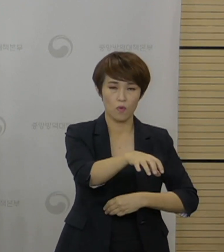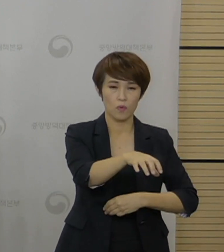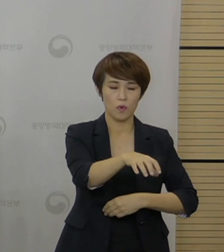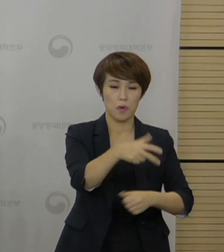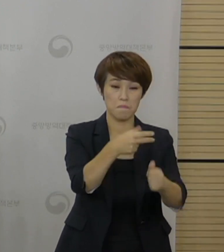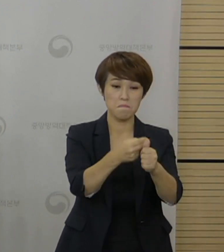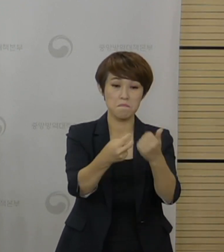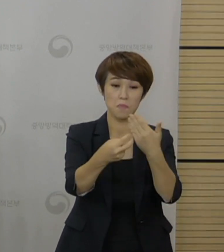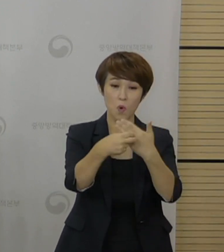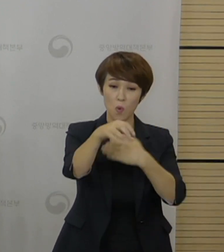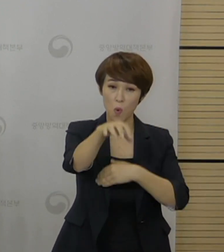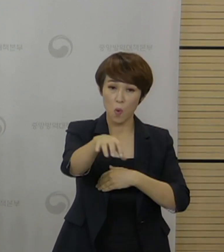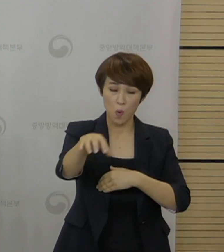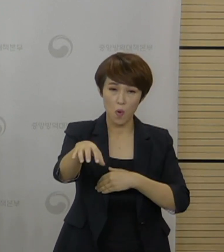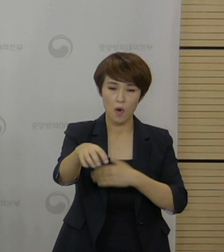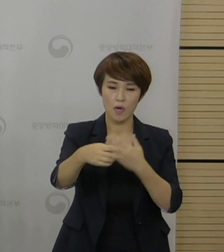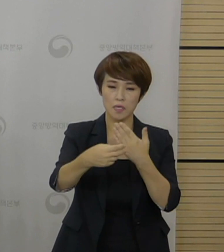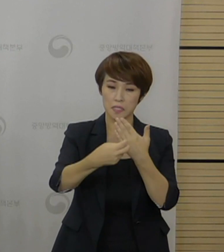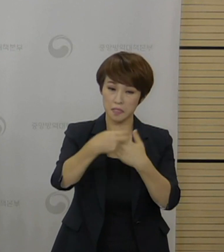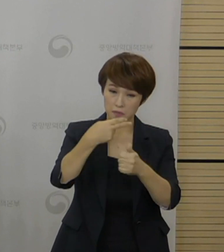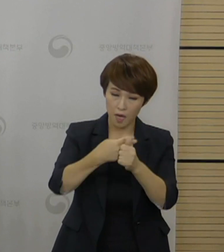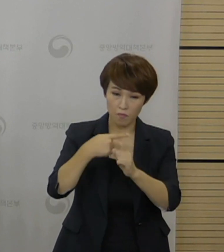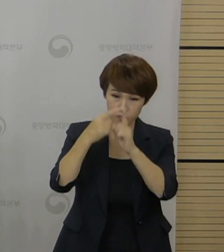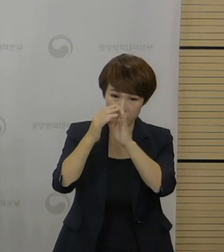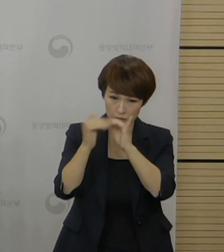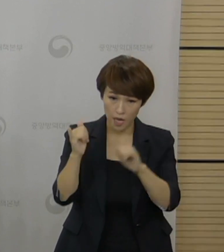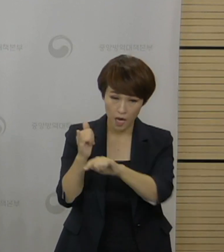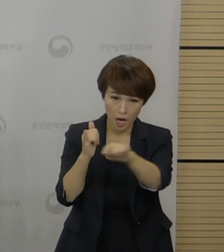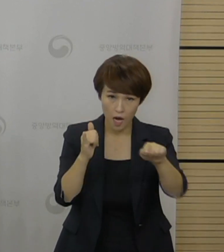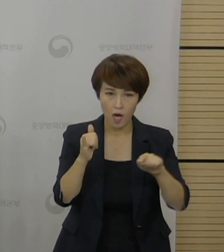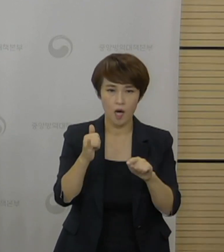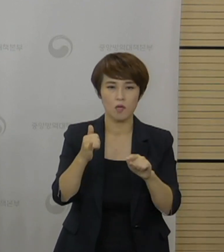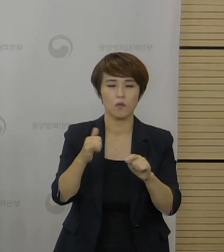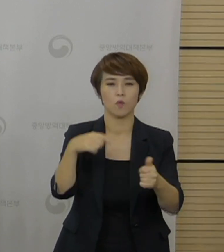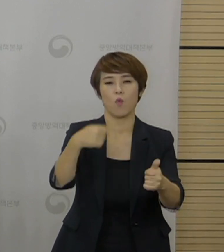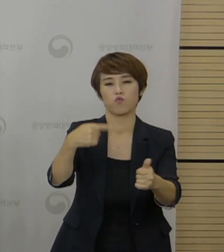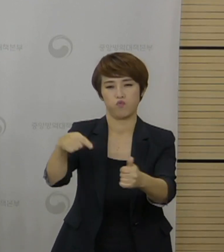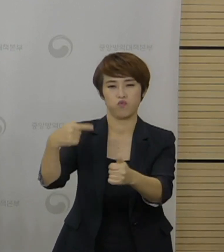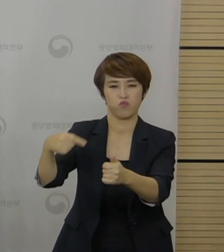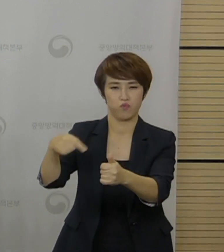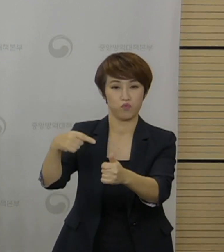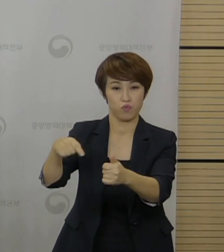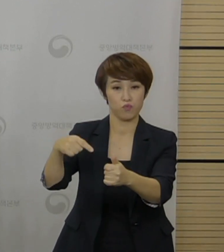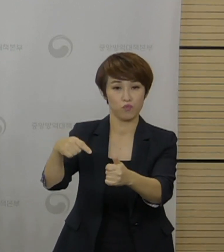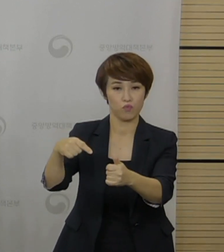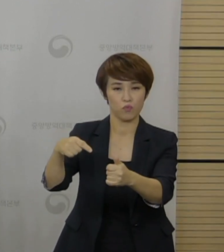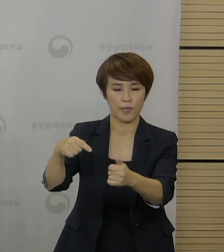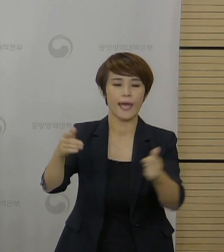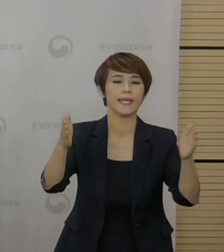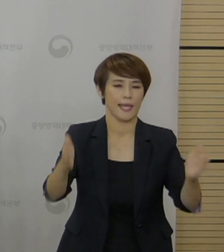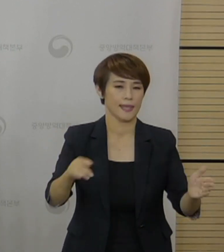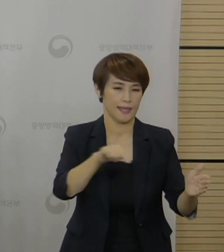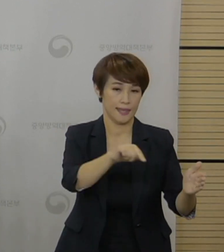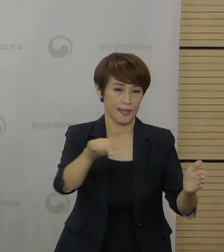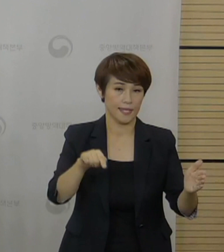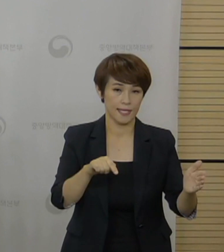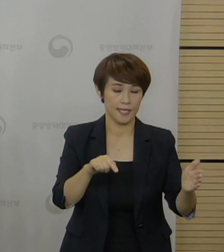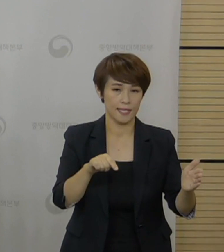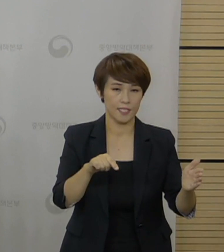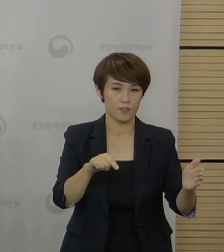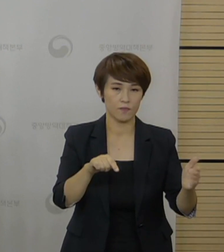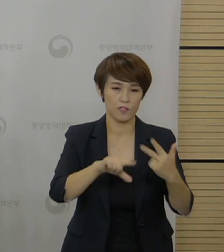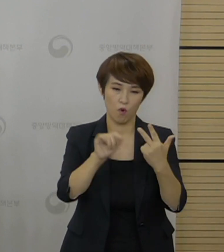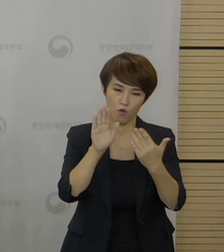의료진을 대상으로 화이자 백신의 안전접종을 위한 교육을 실시하는 등 하반기 예방접종을